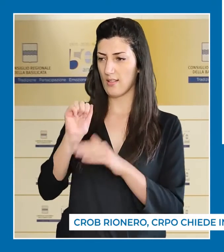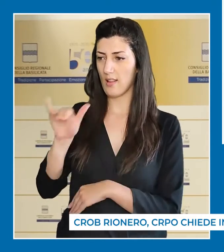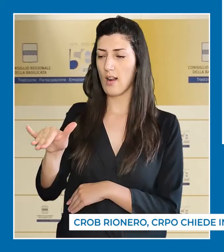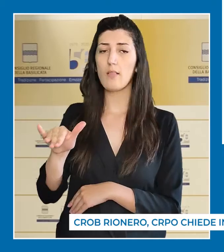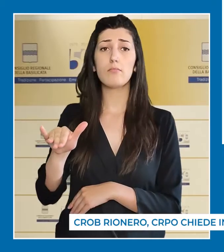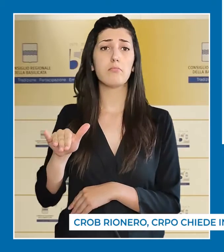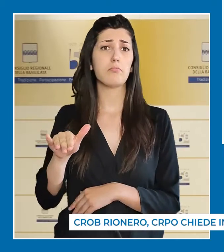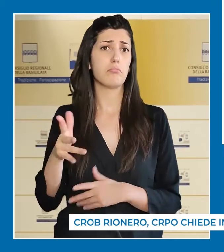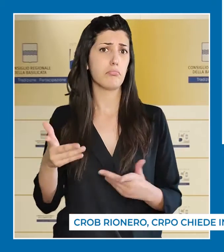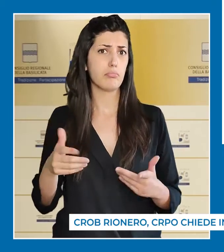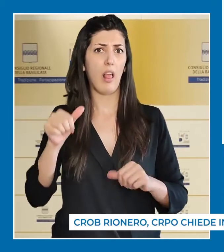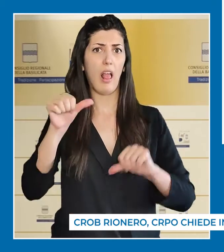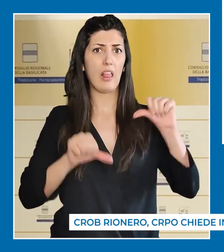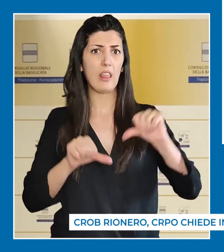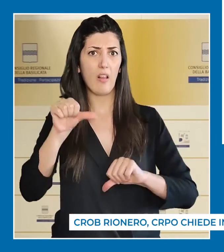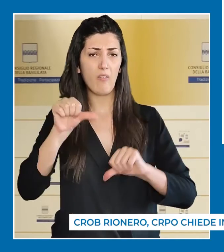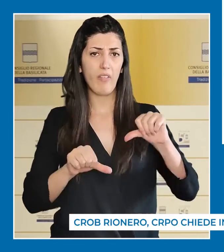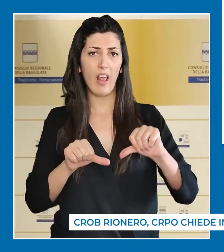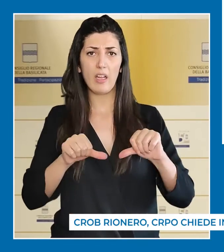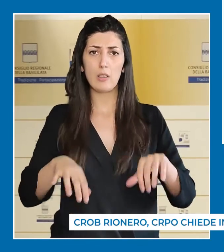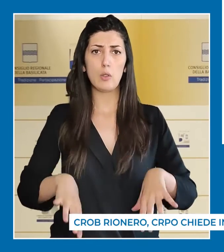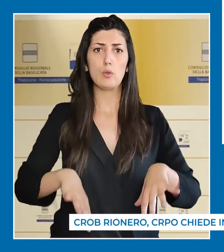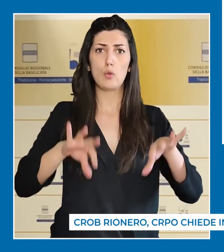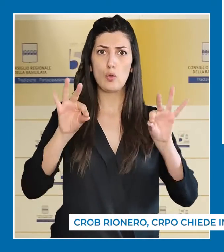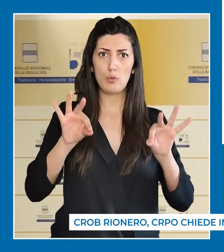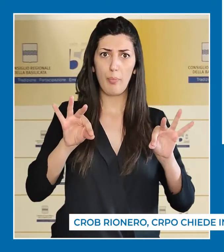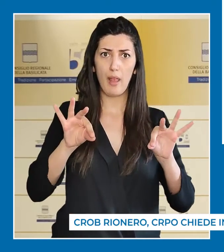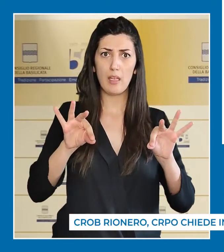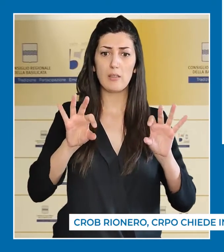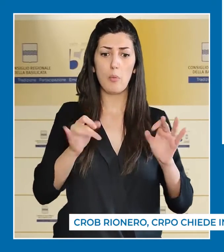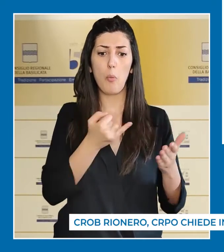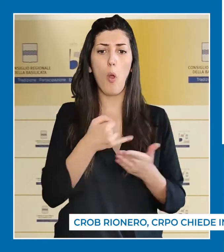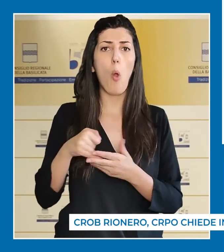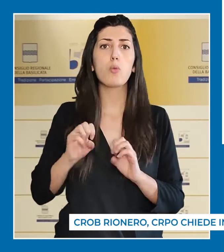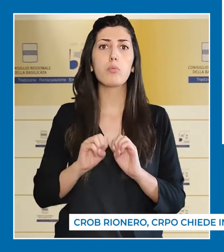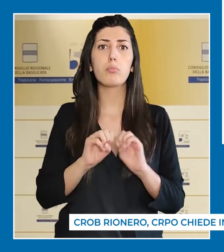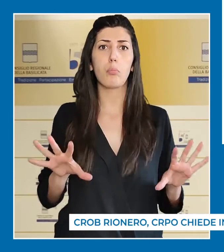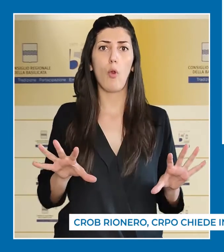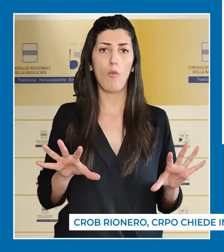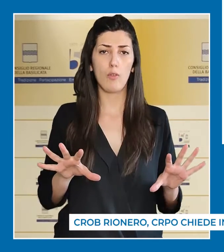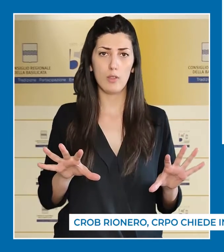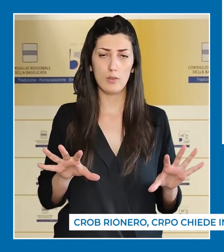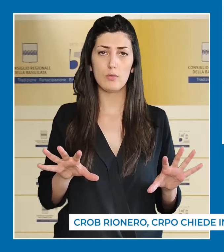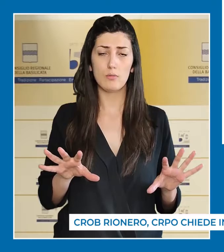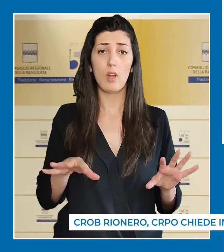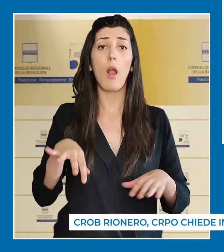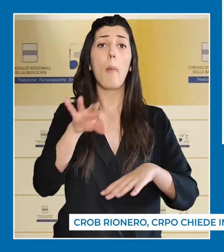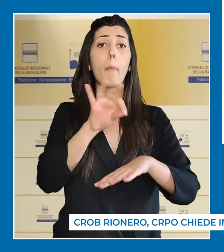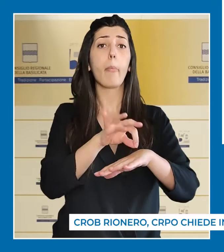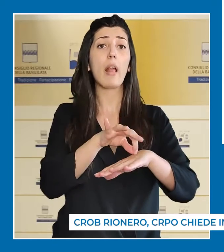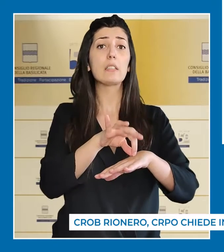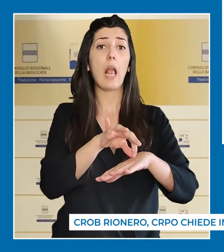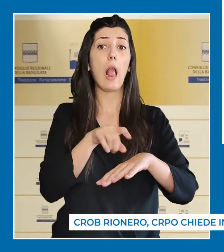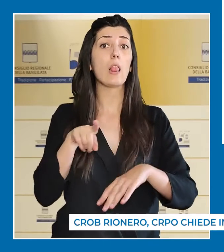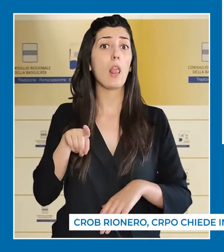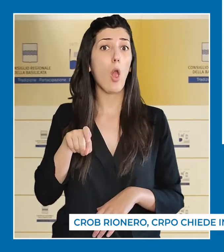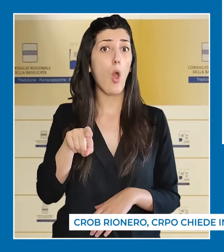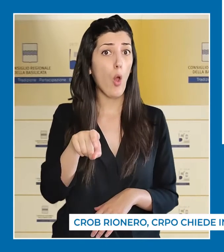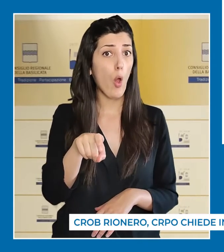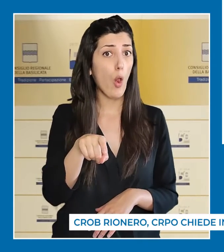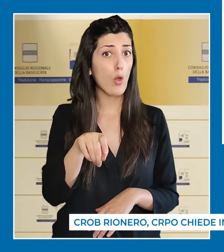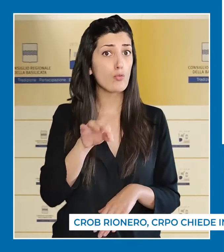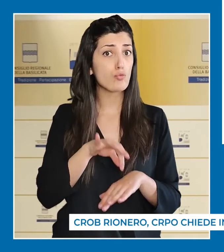'assessore Fanelli, la notizia di interventi chirurgici sospesi all'ultimo momento,